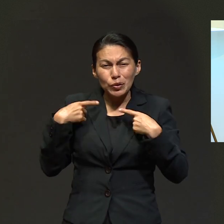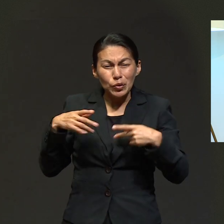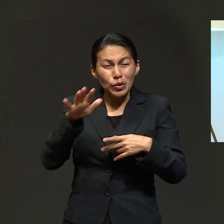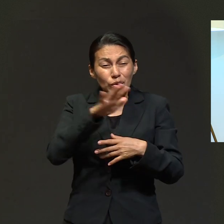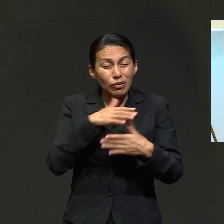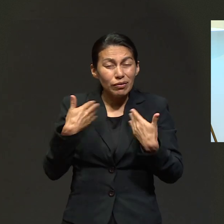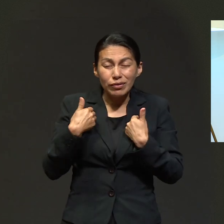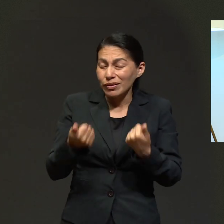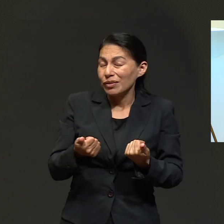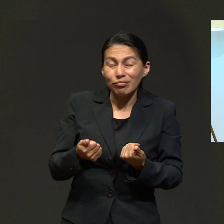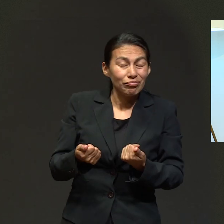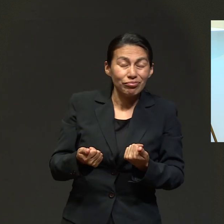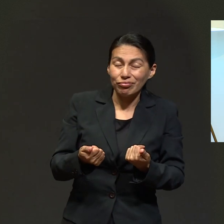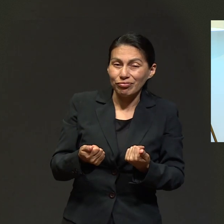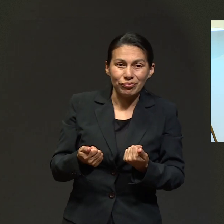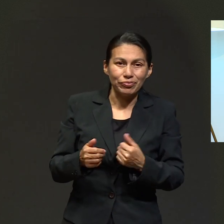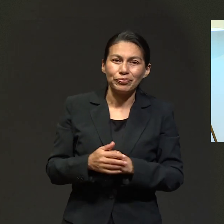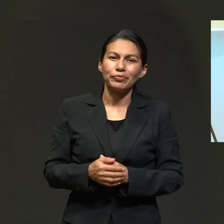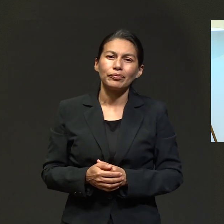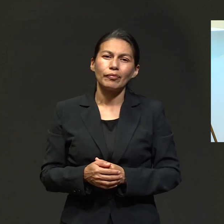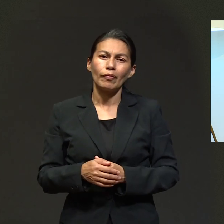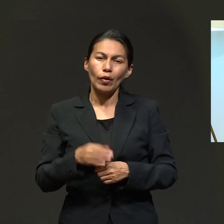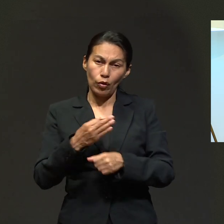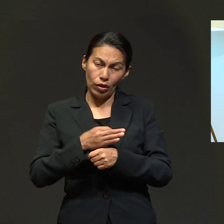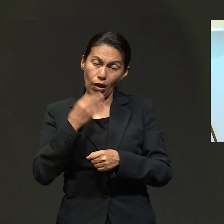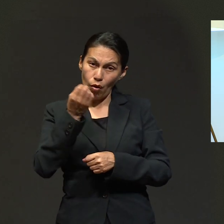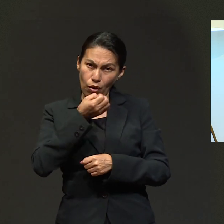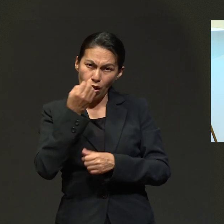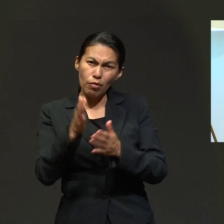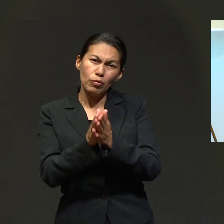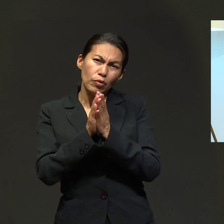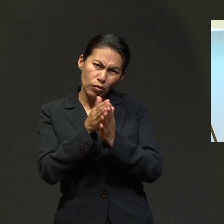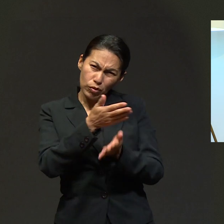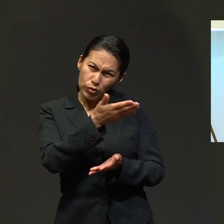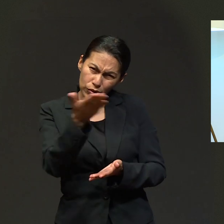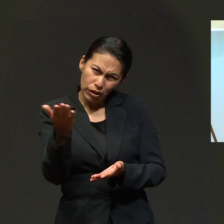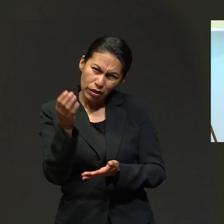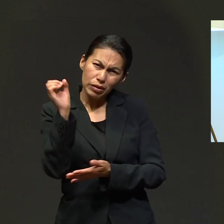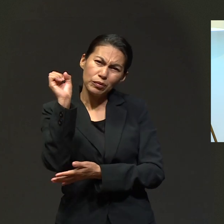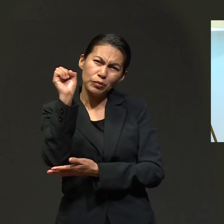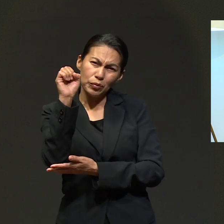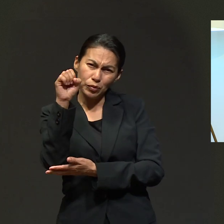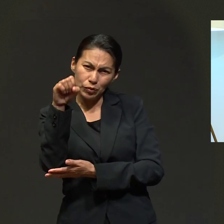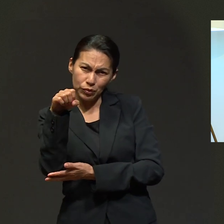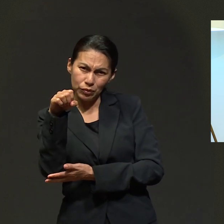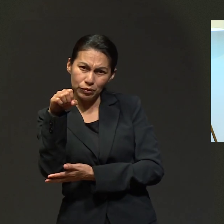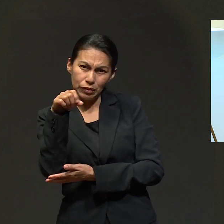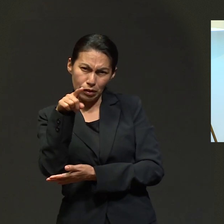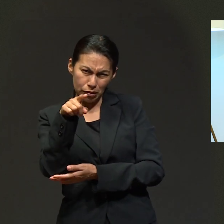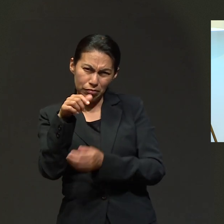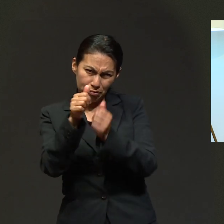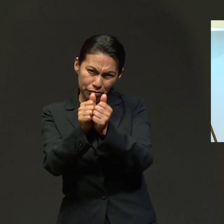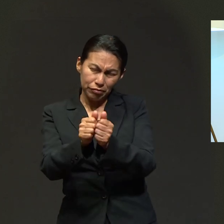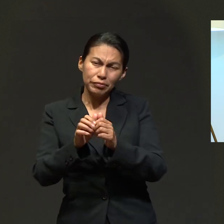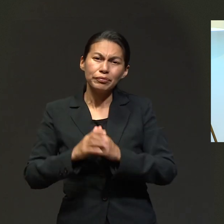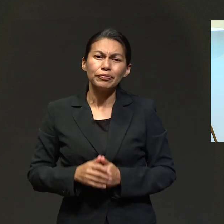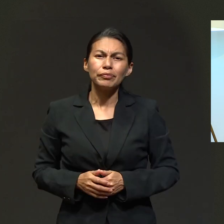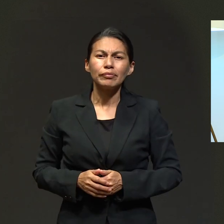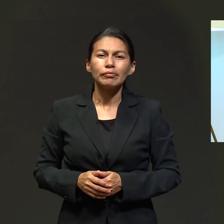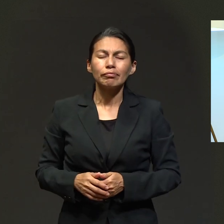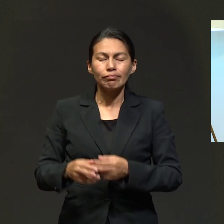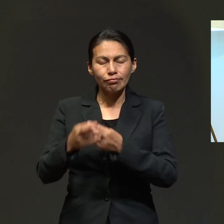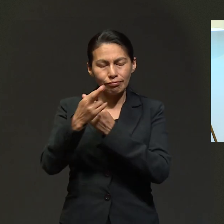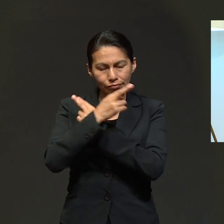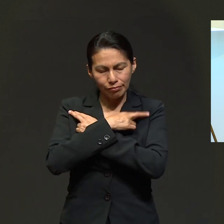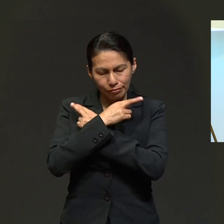orar. Les pido, por favor, que inclinen su rostro allá donde tú estás. Inclina tu rostro reverentemente. Vamos